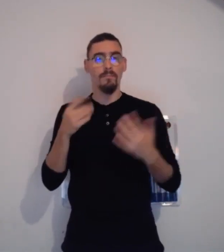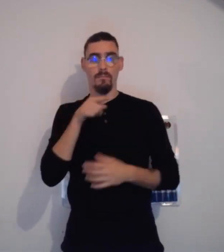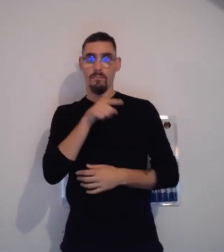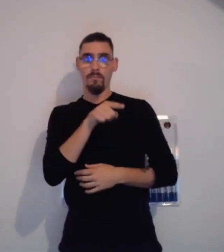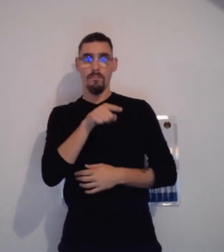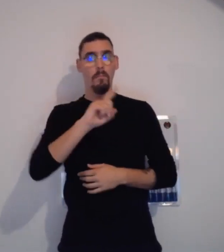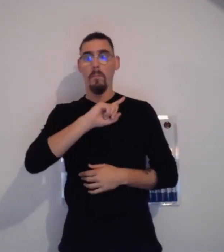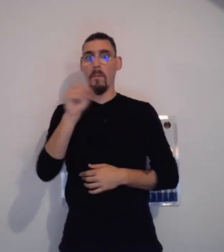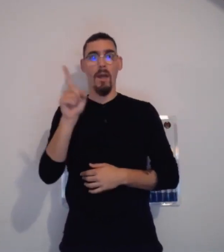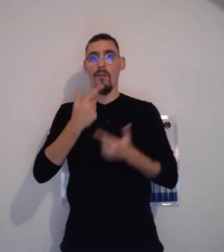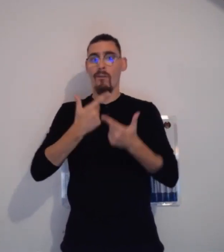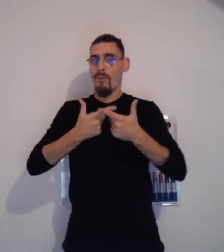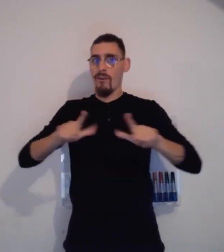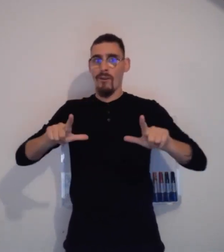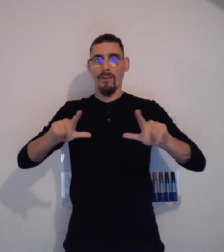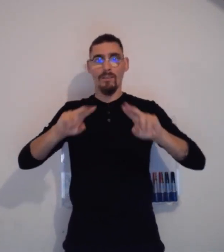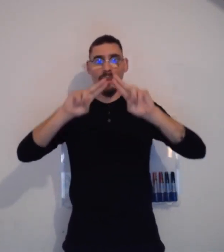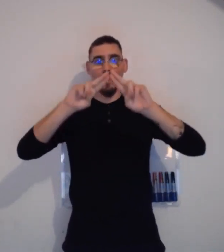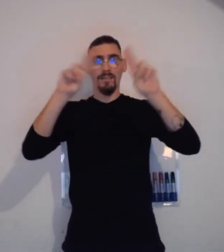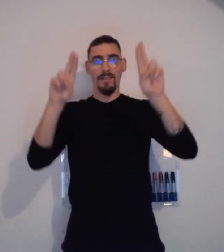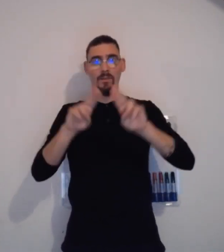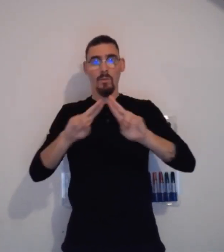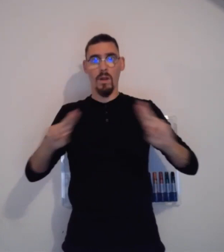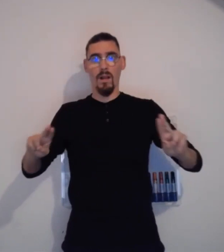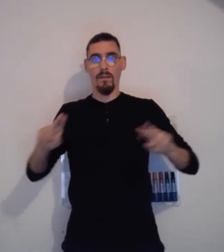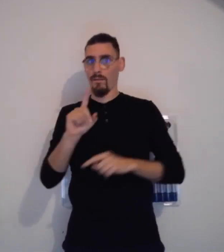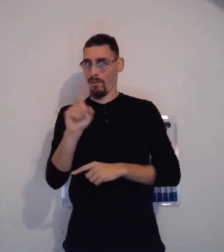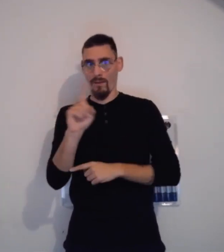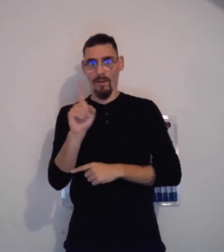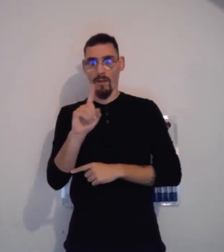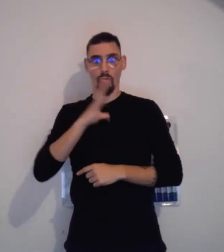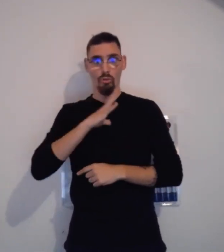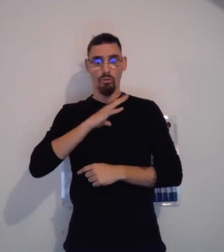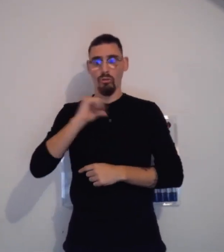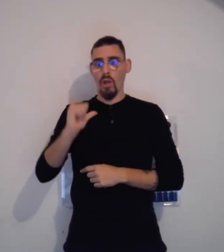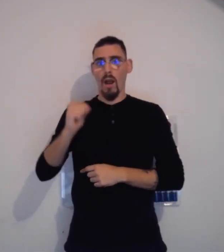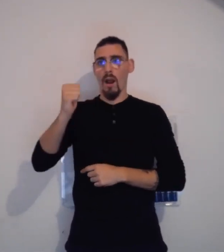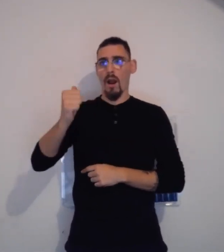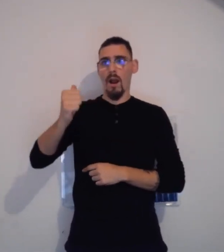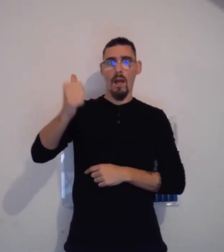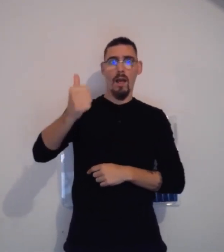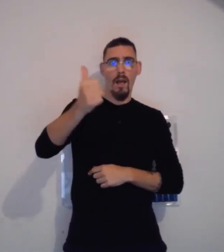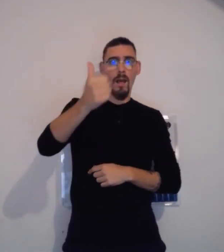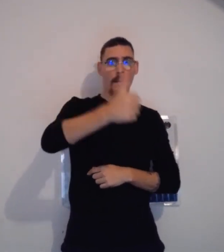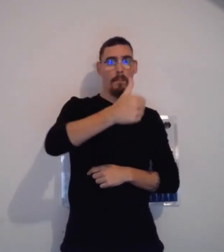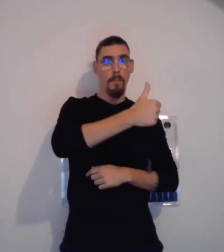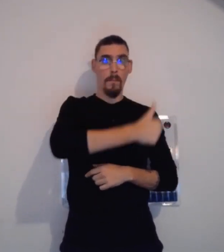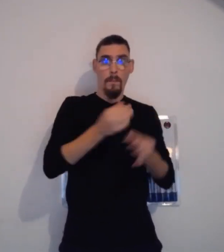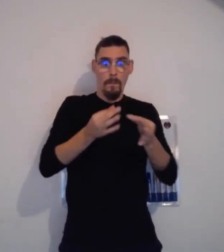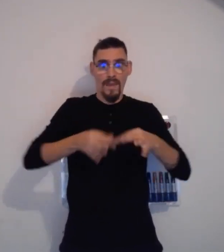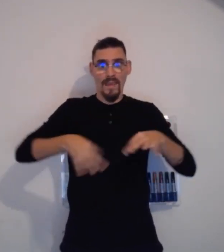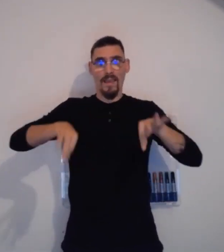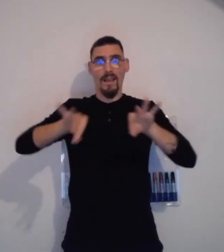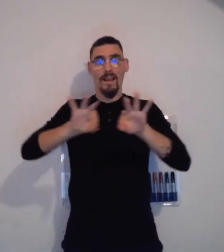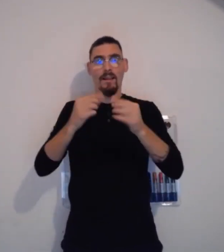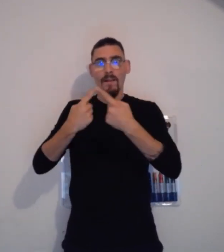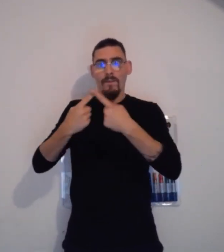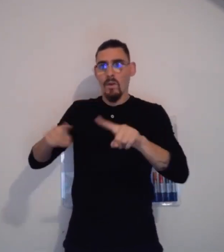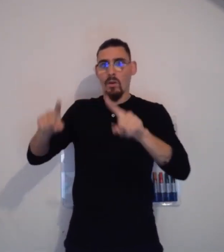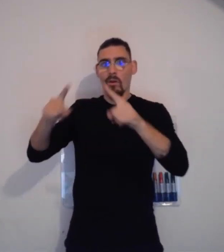fois, le terme de « langue des signes française parce qu'en fait, la langue des signes n'est pas internationale. En fait, dans chaque